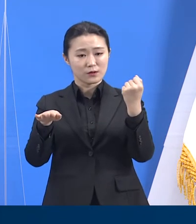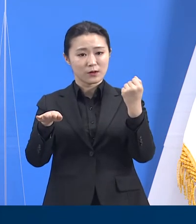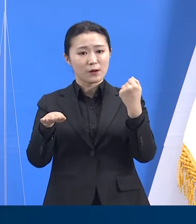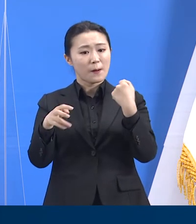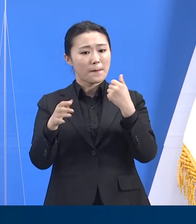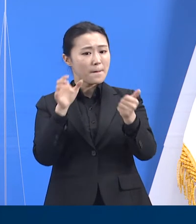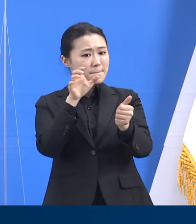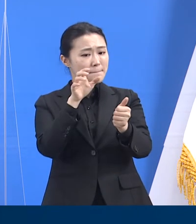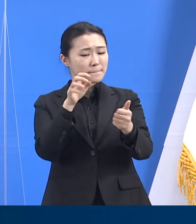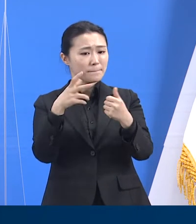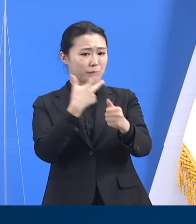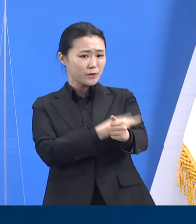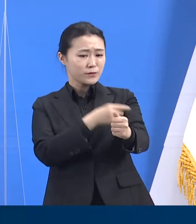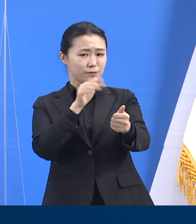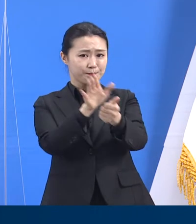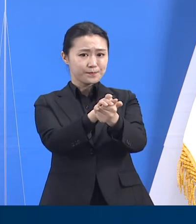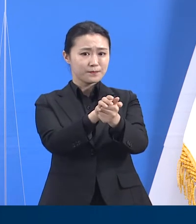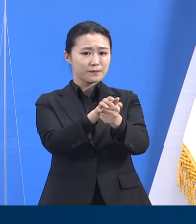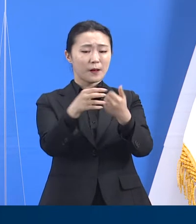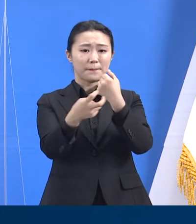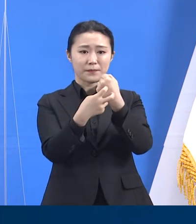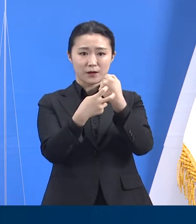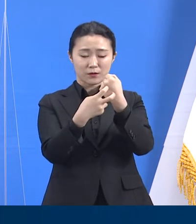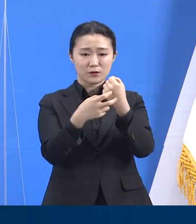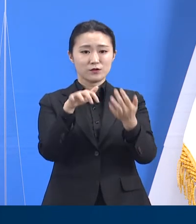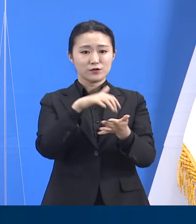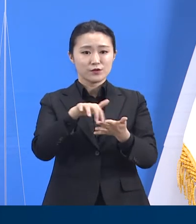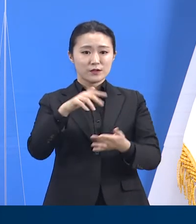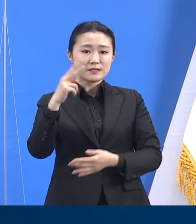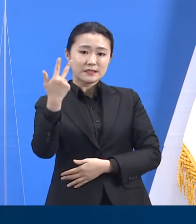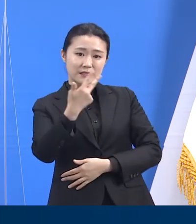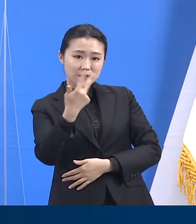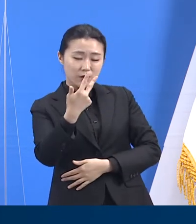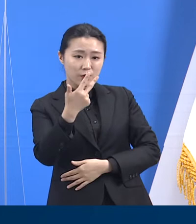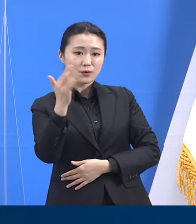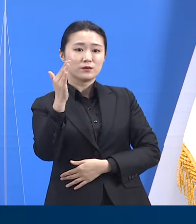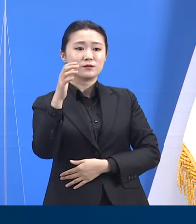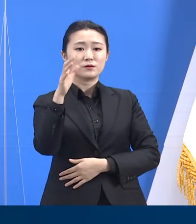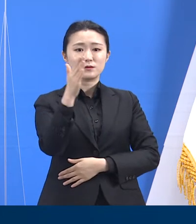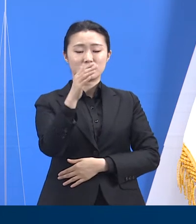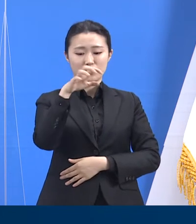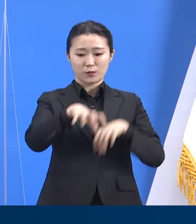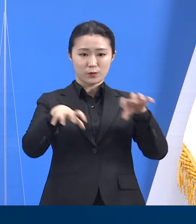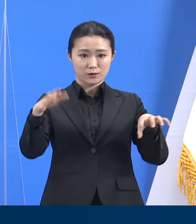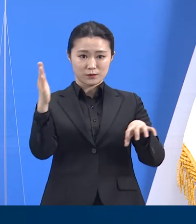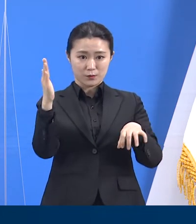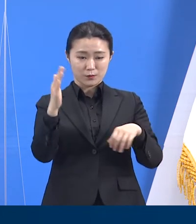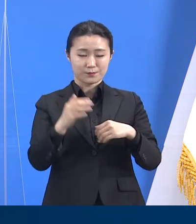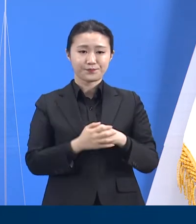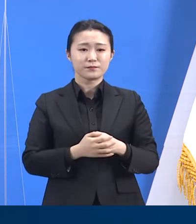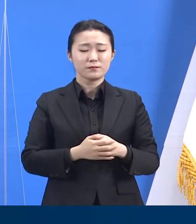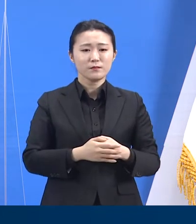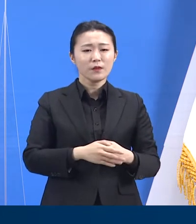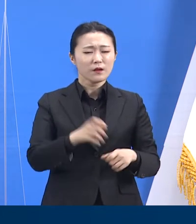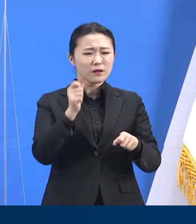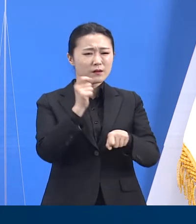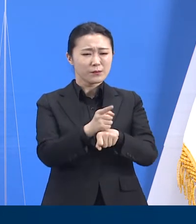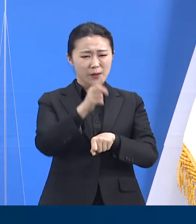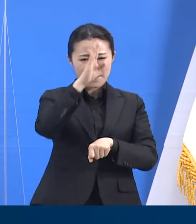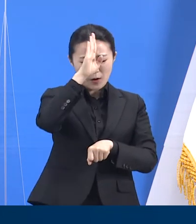3,172개의 소이며 돌봄종사자, 만성신장질환자, 만성호흡기질환자,